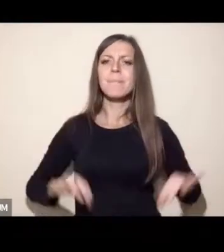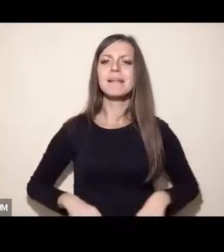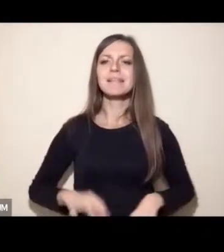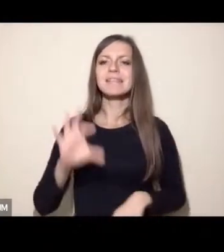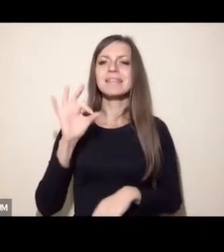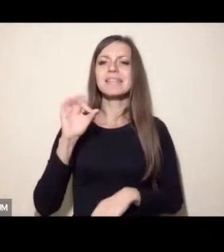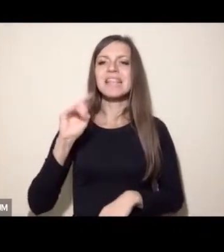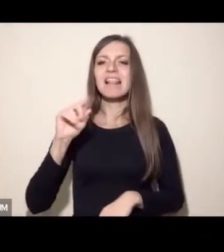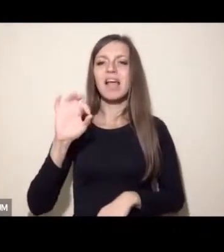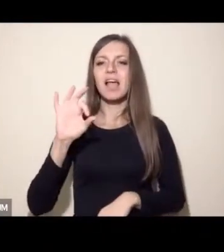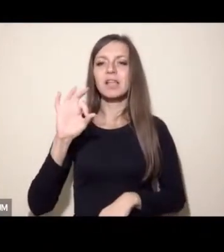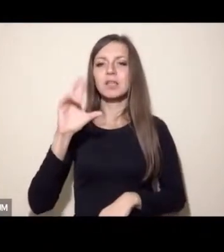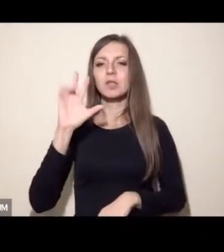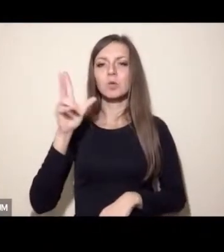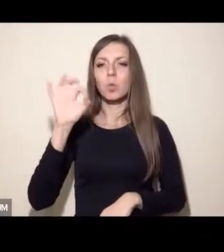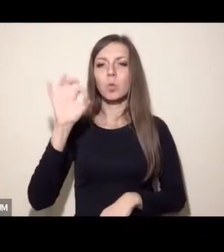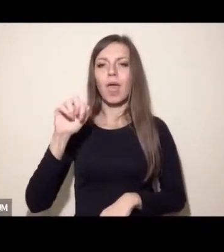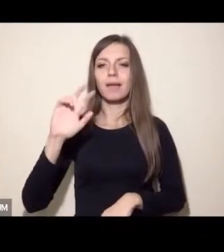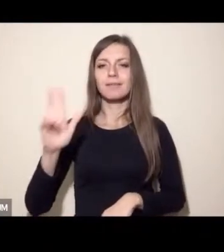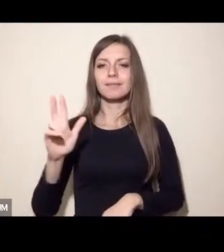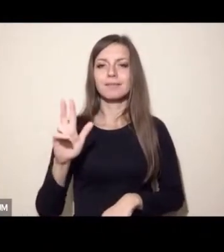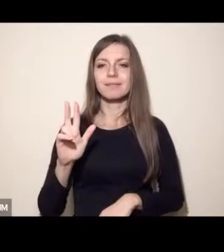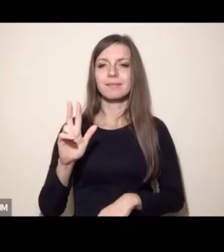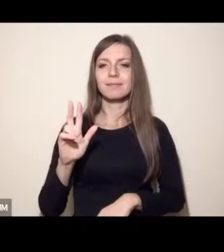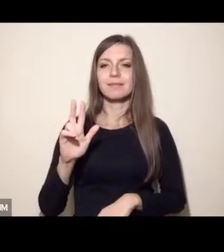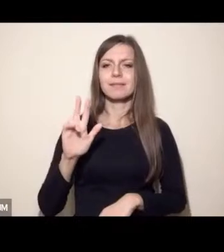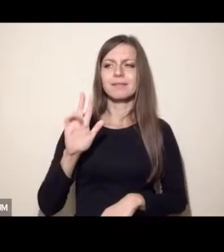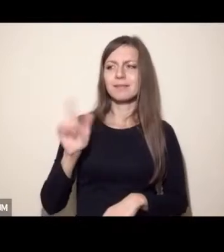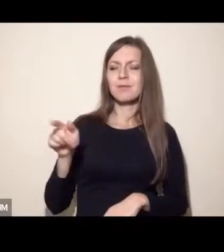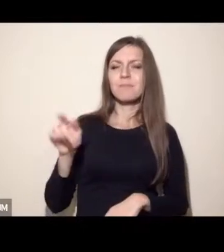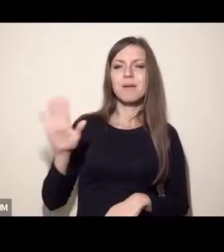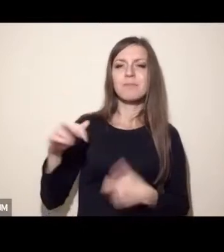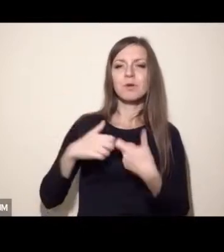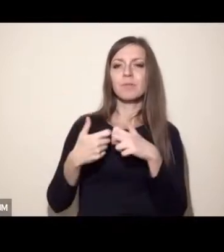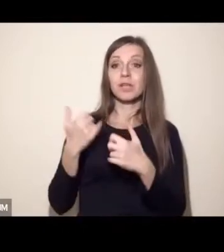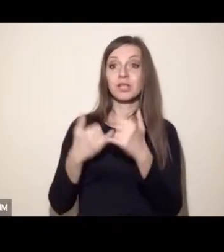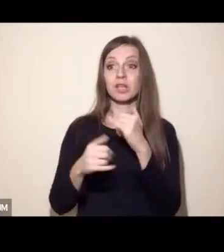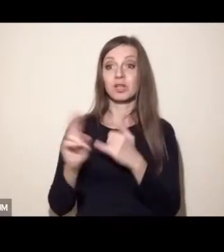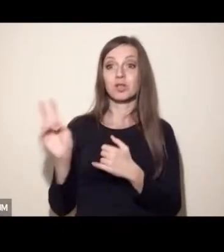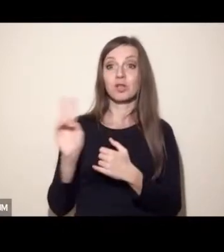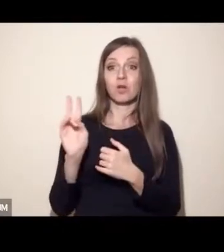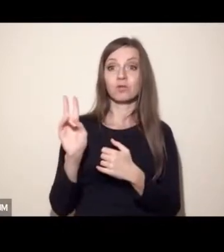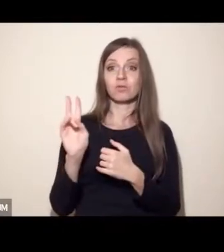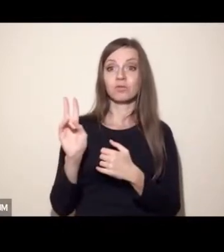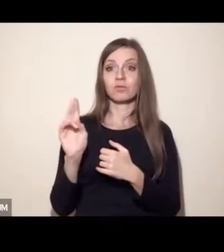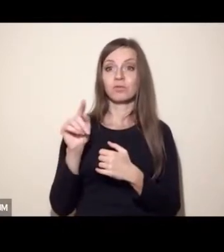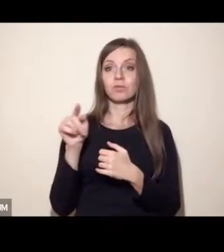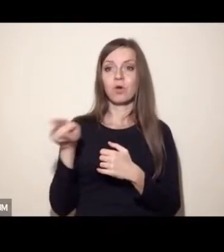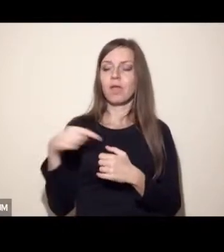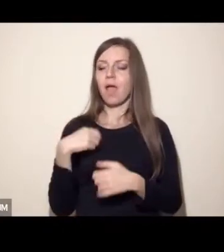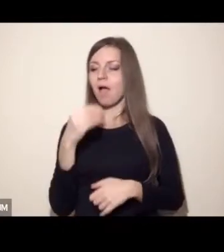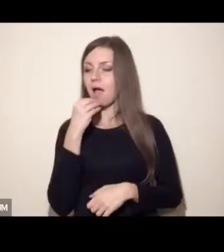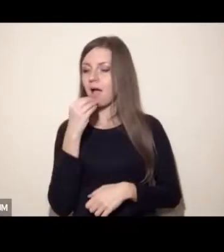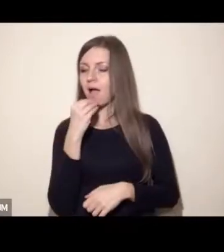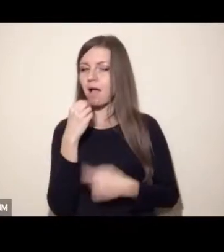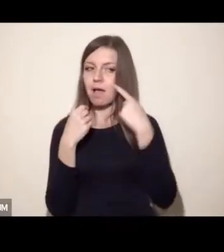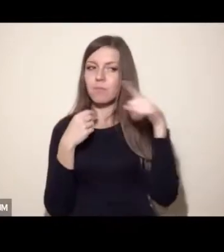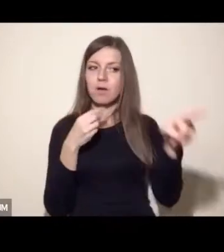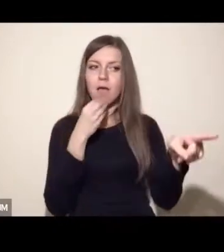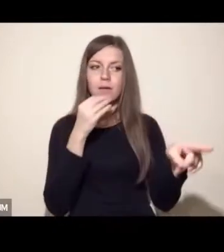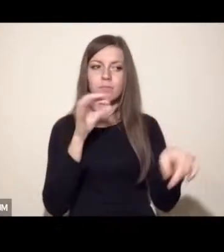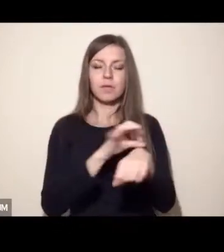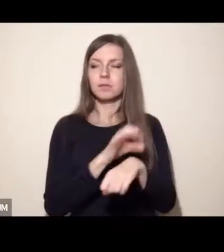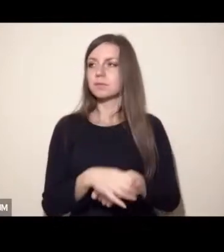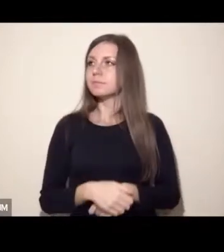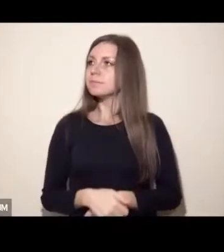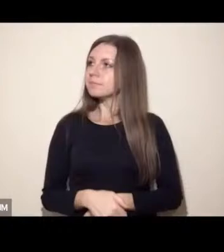ma problem z tym, jeżeli ktoś przy posiłku, który ona je, je mięso. I poczułem się wtedy